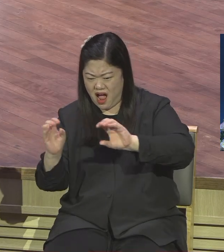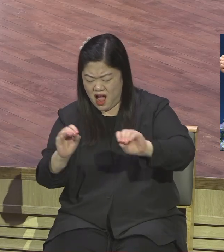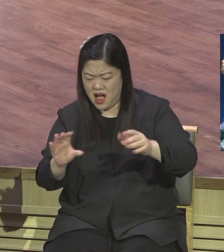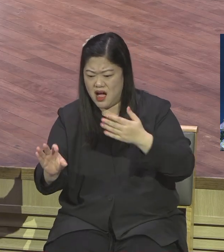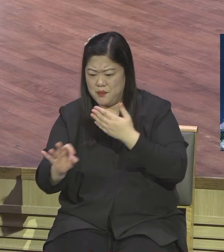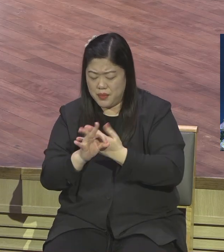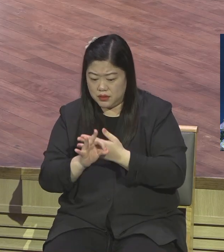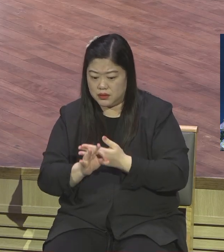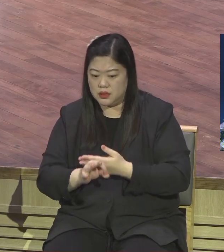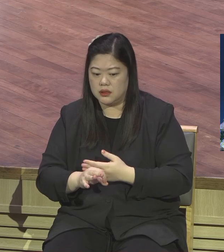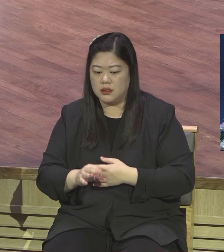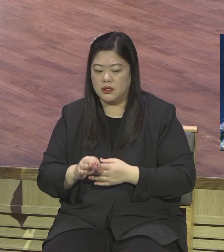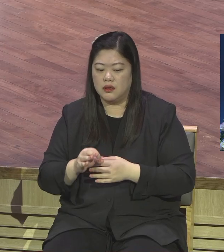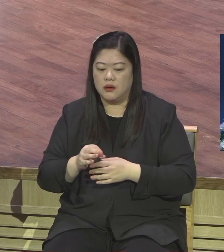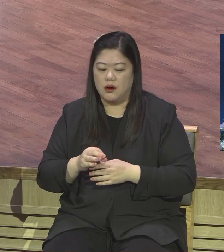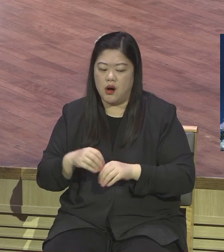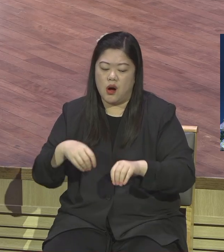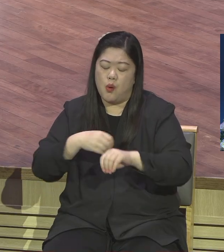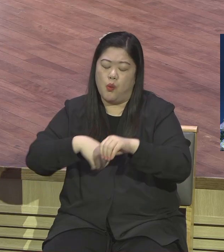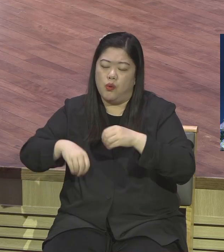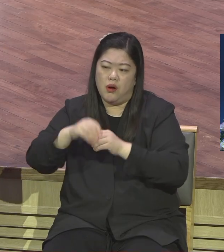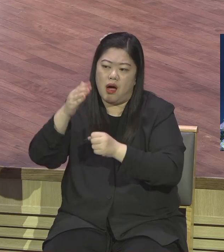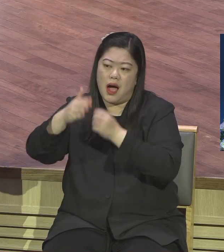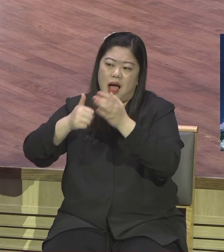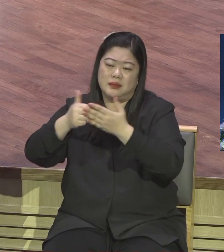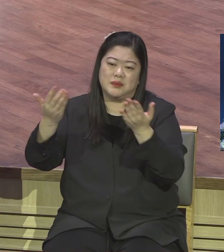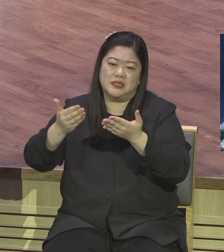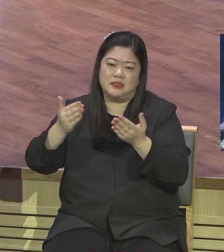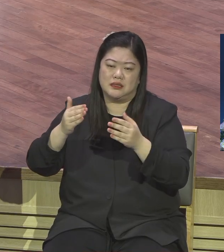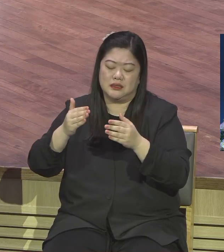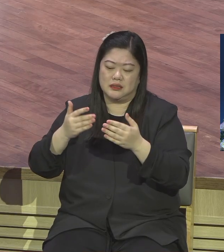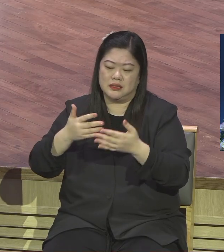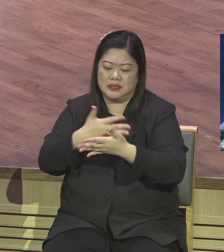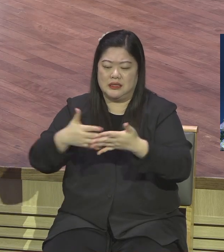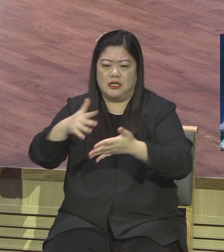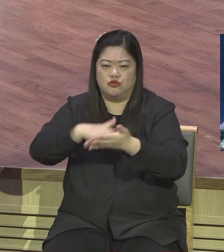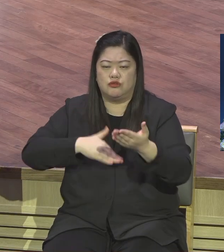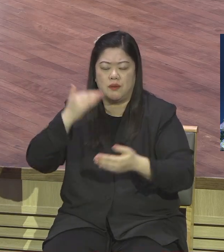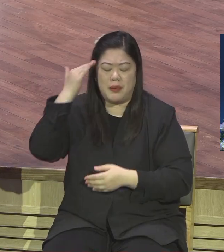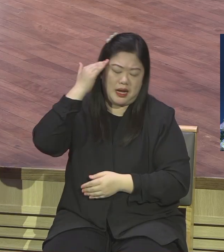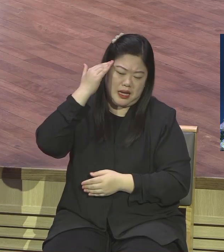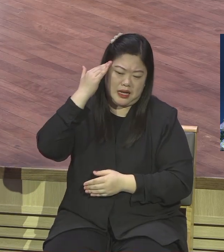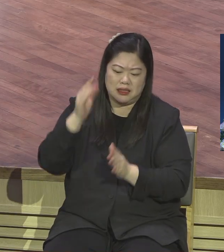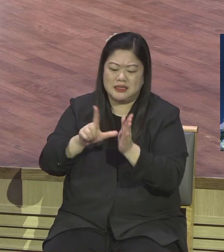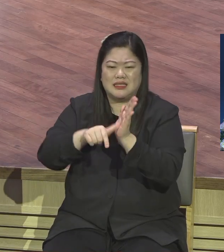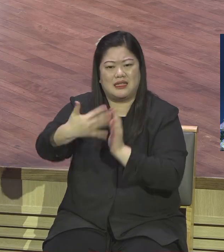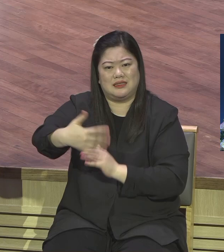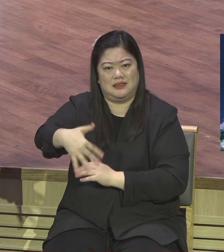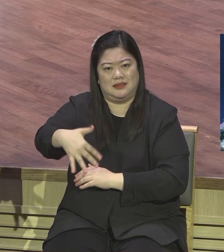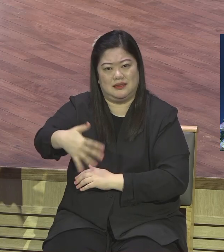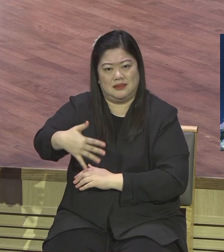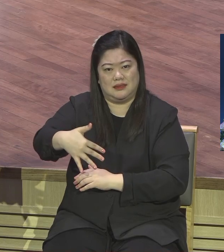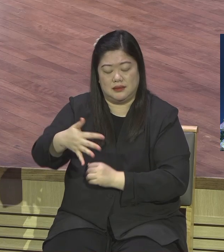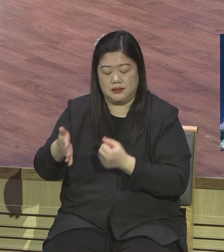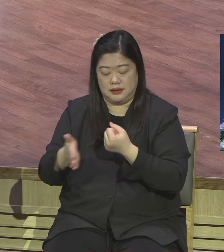그래라 막 떠들고 다니면 안 되니까 좀 기다려라 시간표가 아니다 그렇게 해서